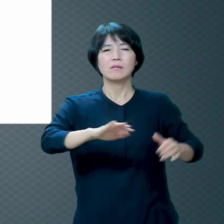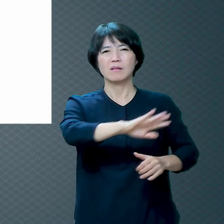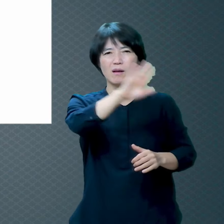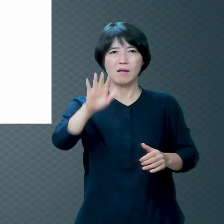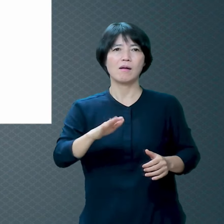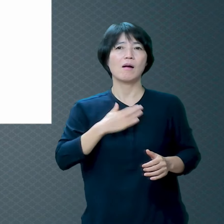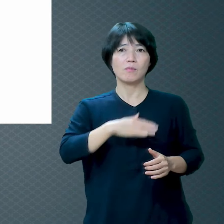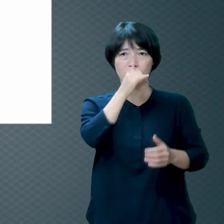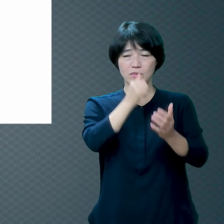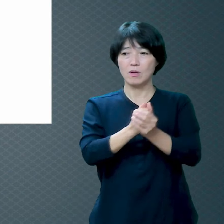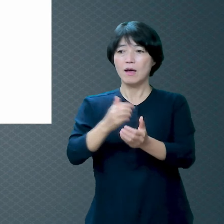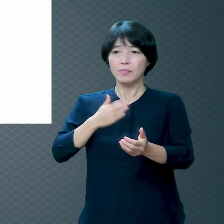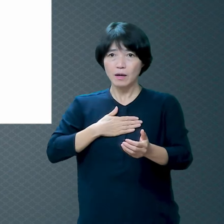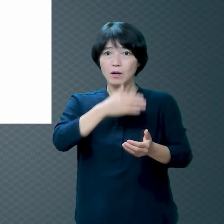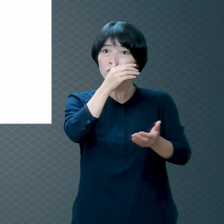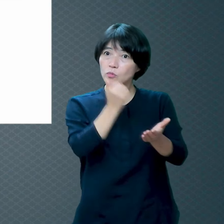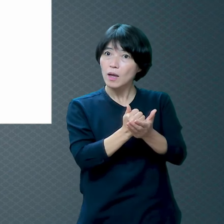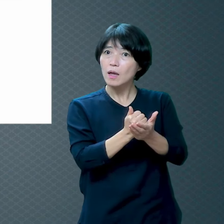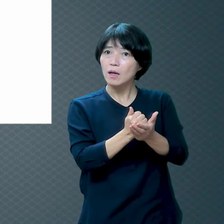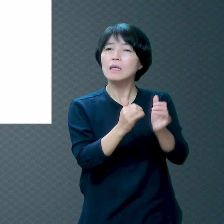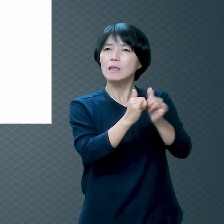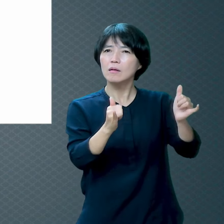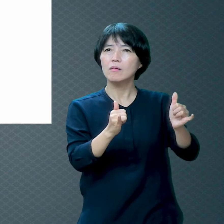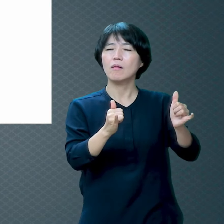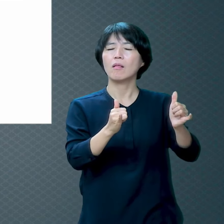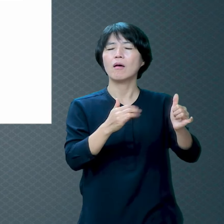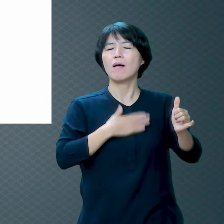나도 알고 하나님도 알고